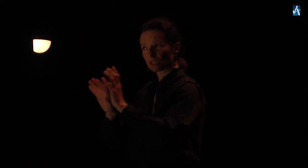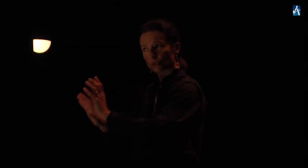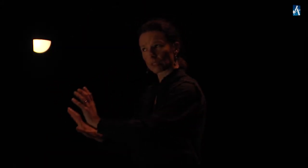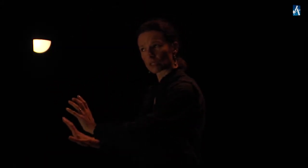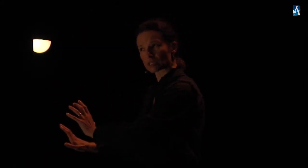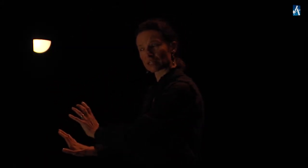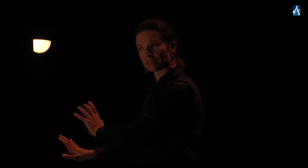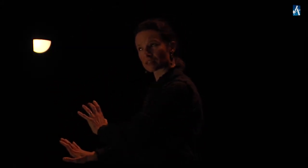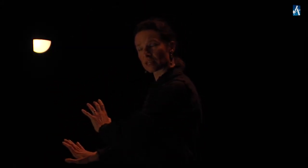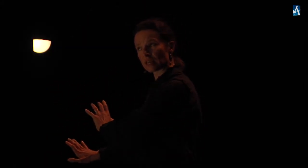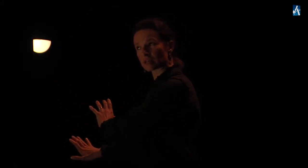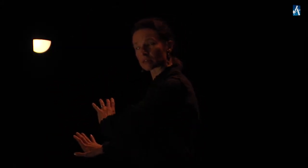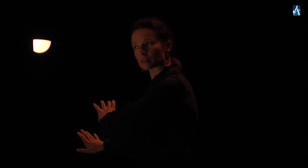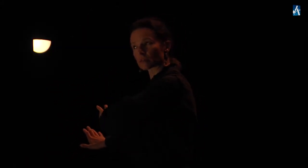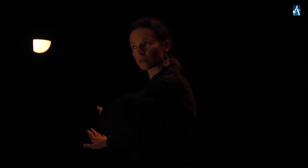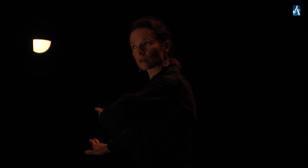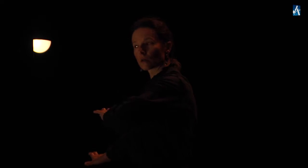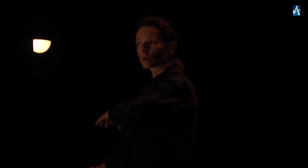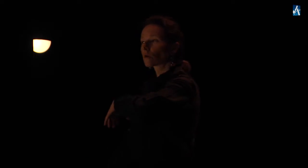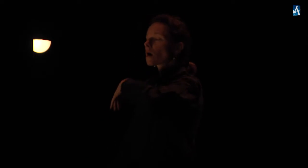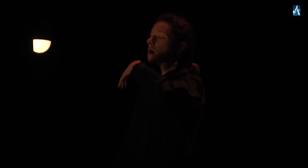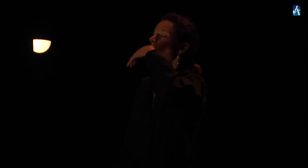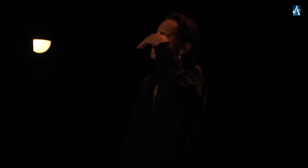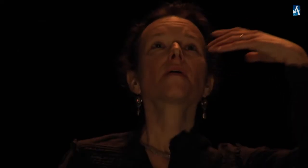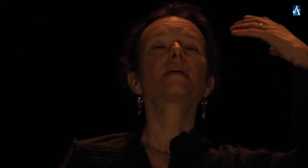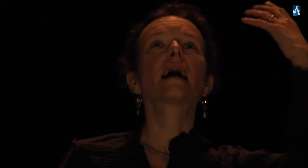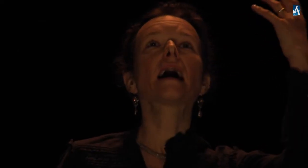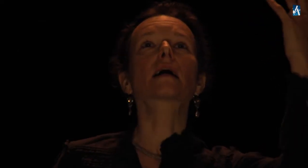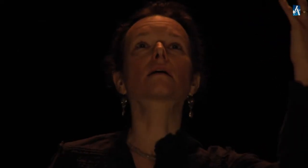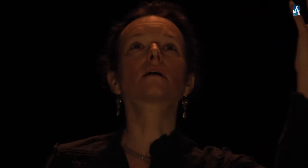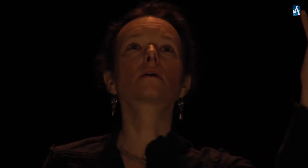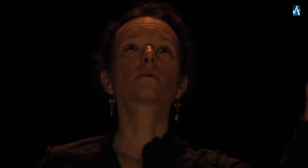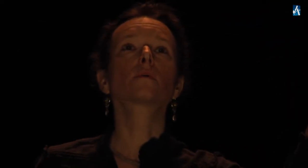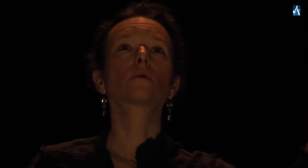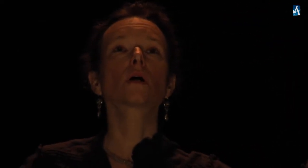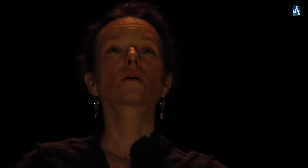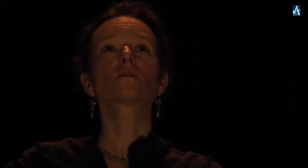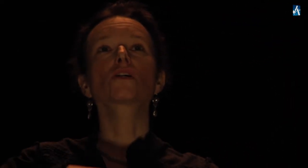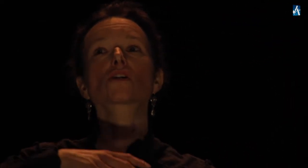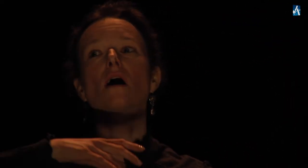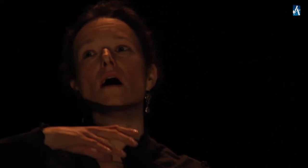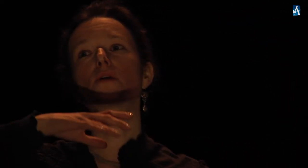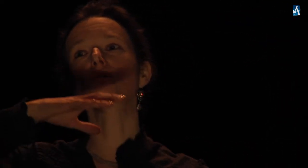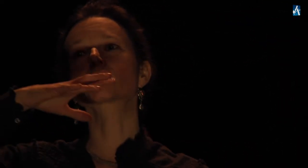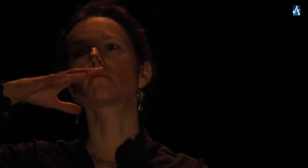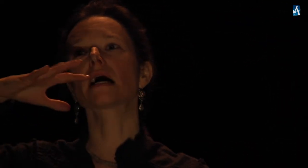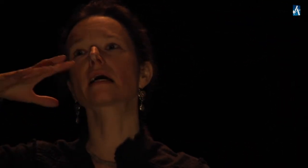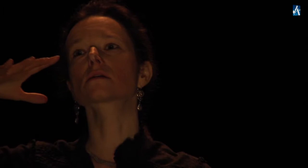Détruire ses décès ! Hier, Déjà le sommeil